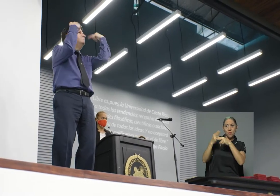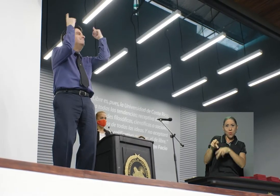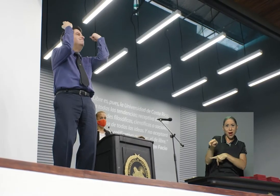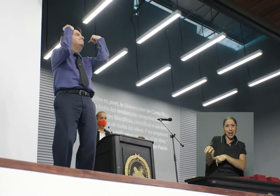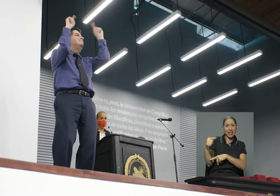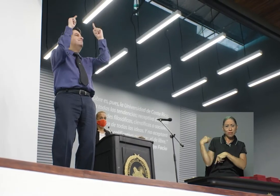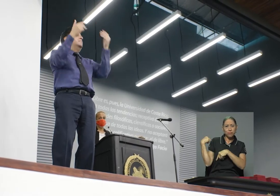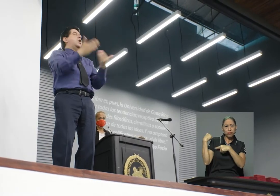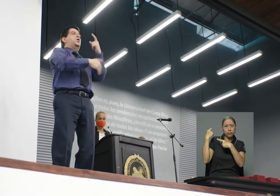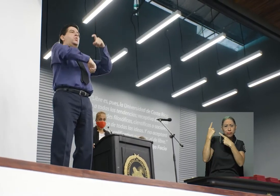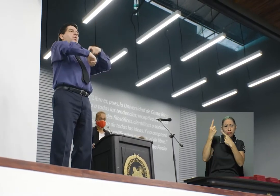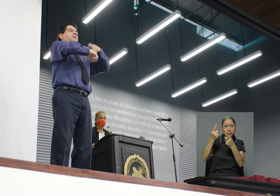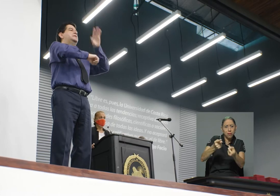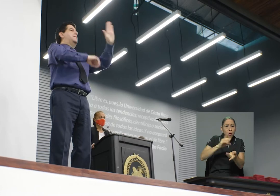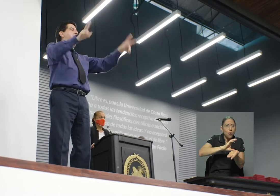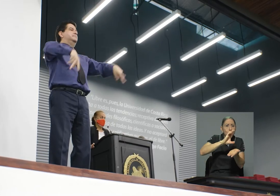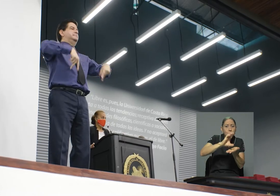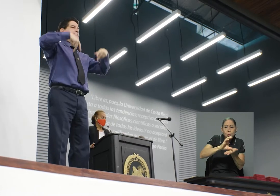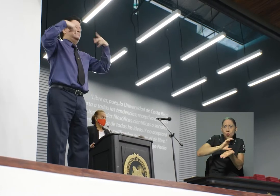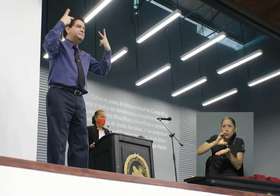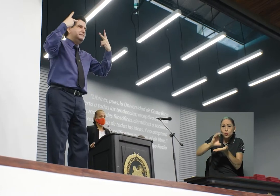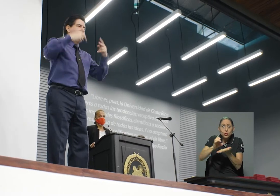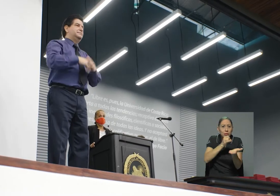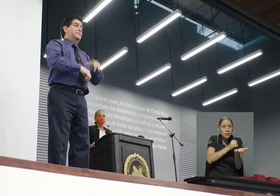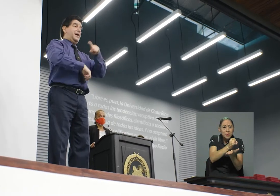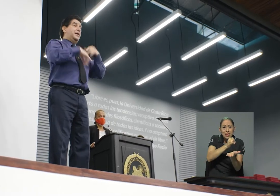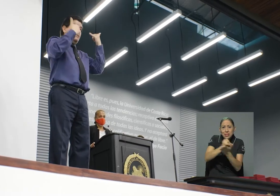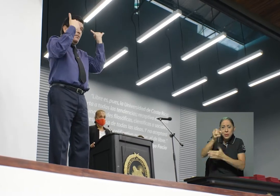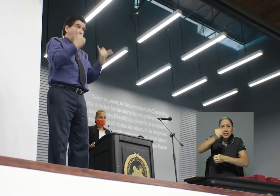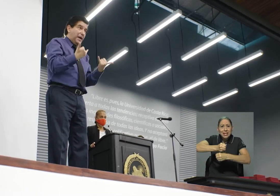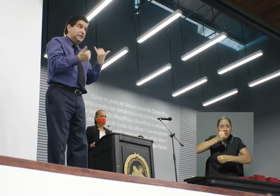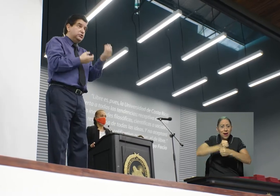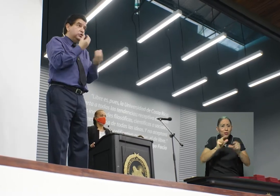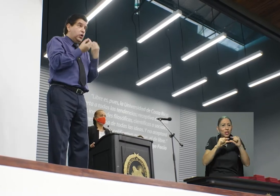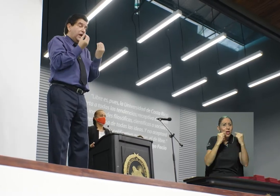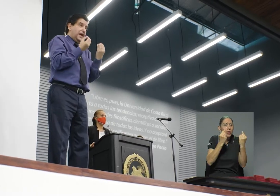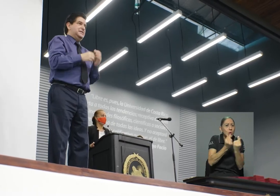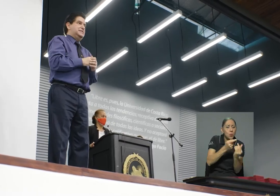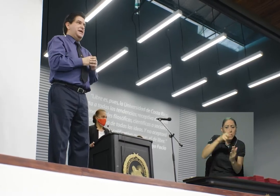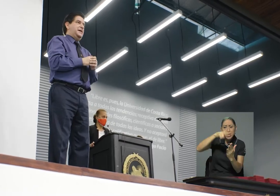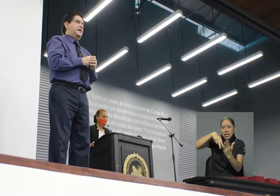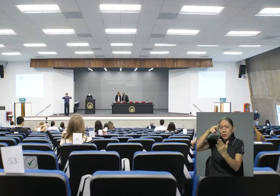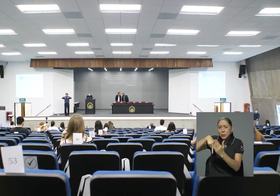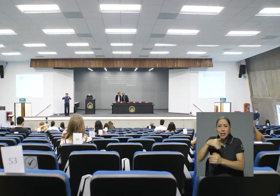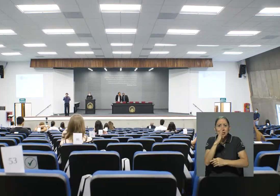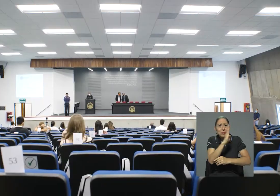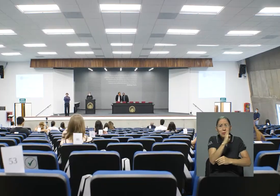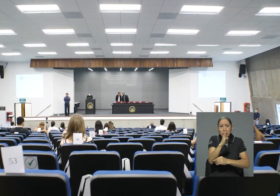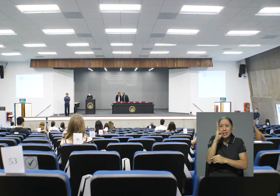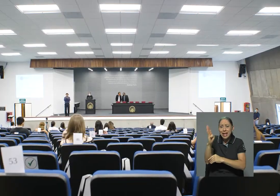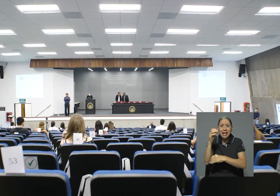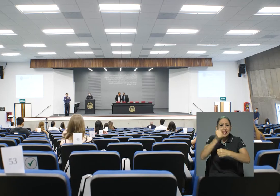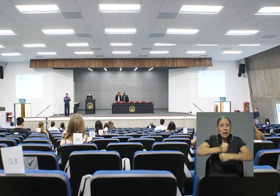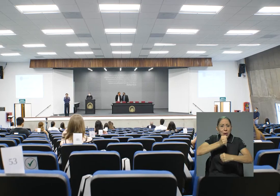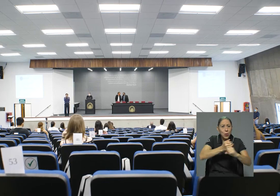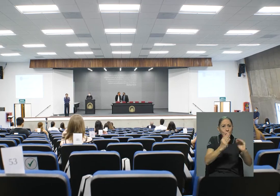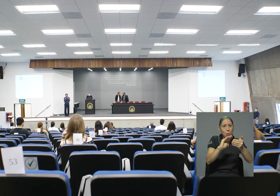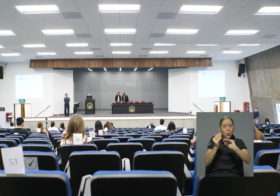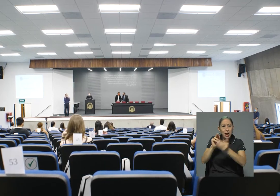por cursos investigadores. Investigaciones, trabajos en grupo, lecturas, bibliotecas, trabajo comunal universitario, en